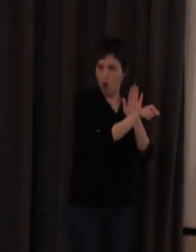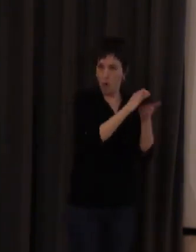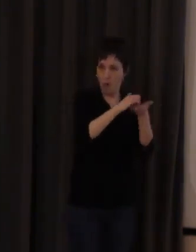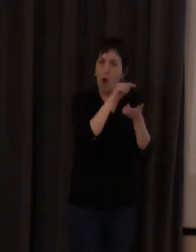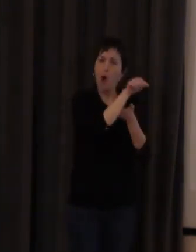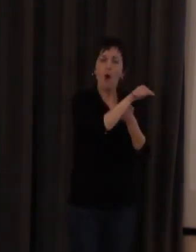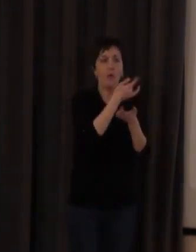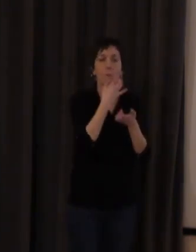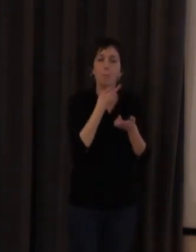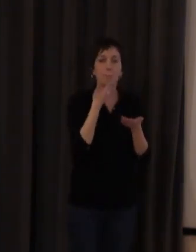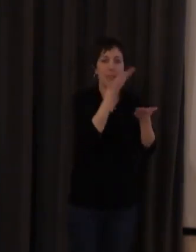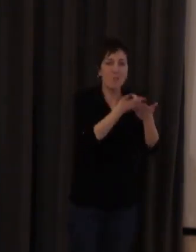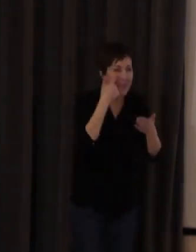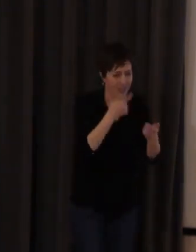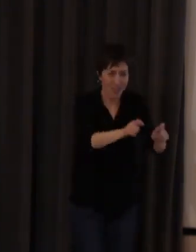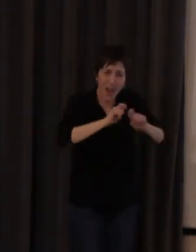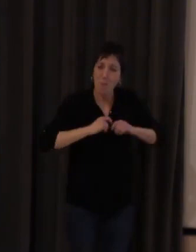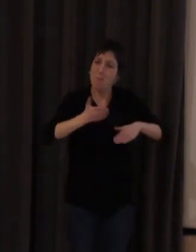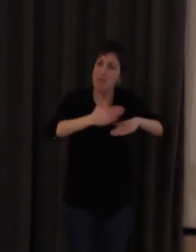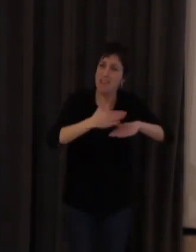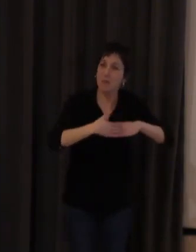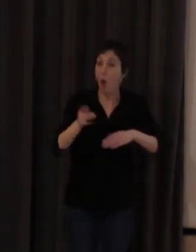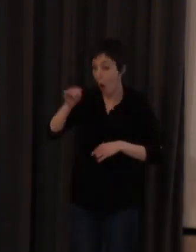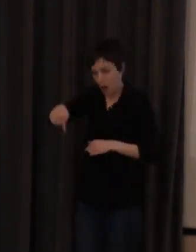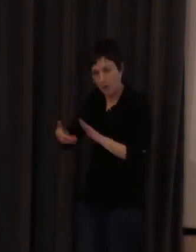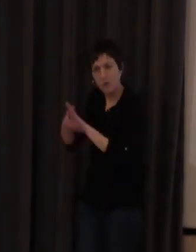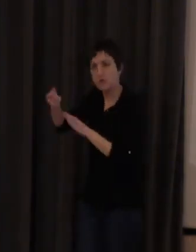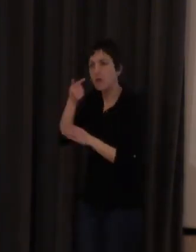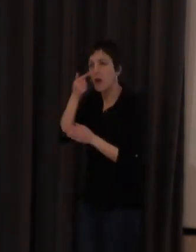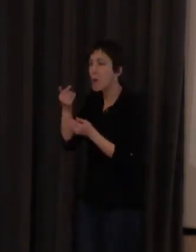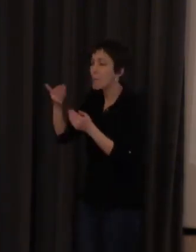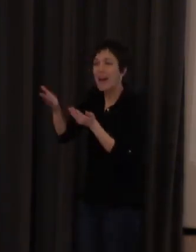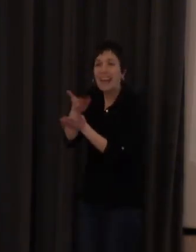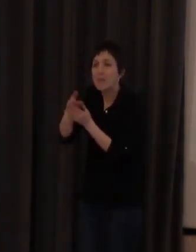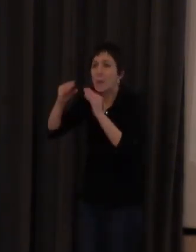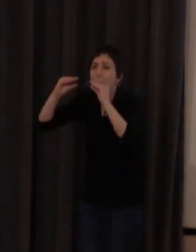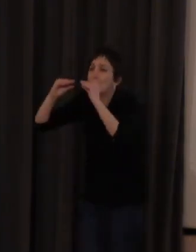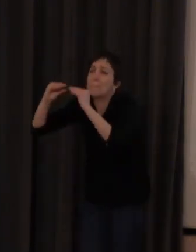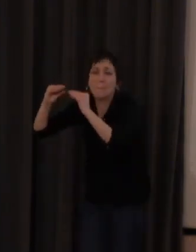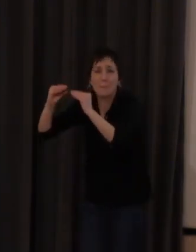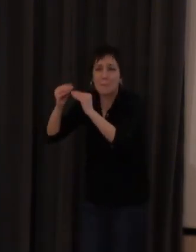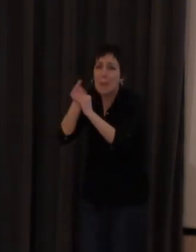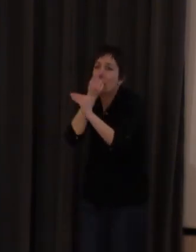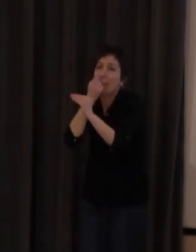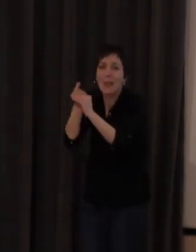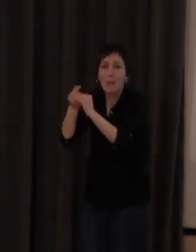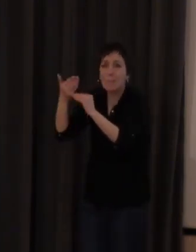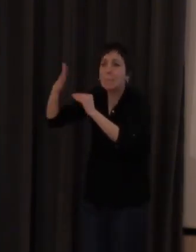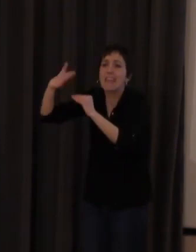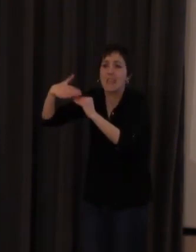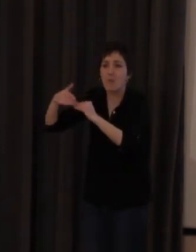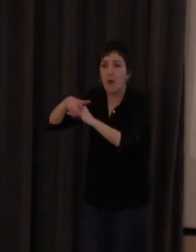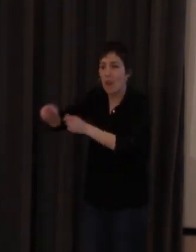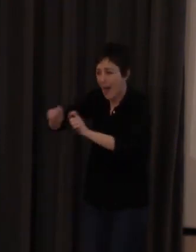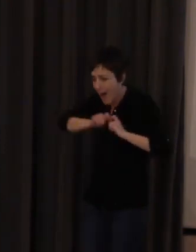ustedes un mínimo o lo digo aquí a la FESOCA un libreto mínimo de 5 páginas no más que se utilice en